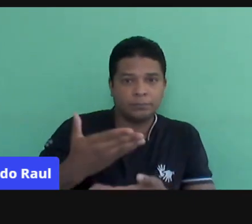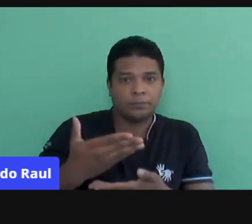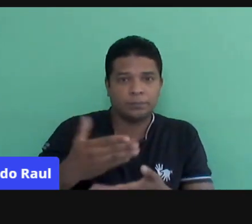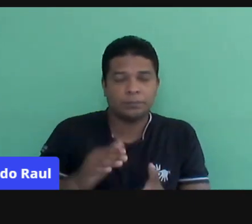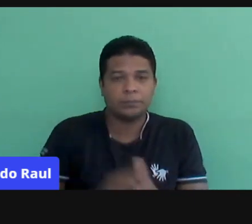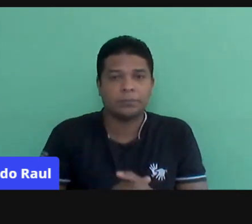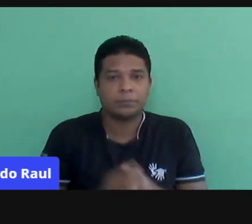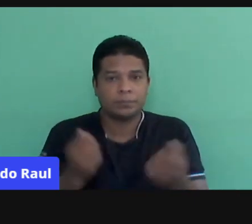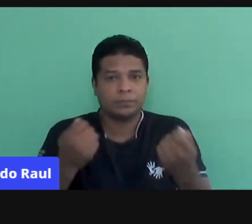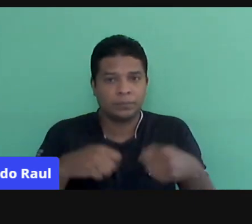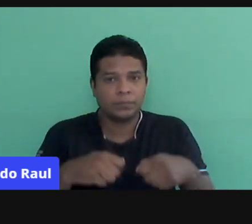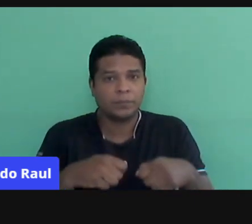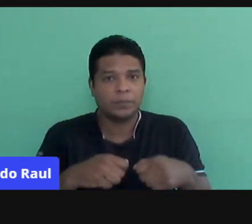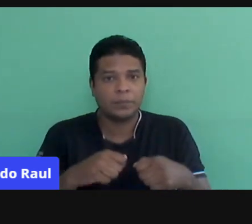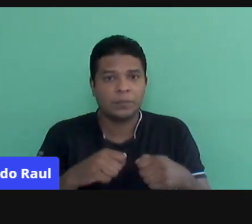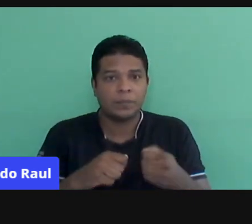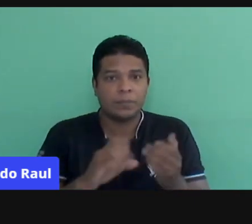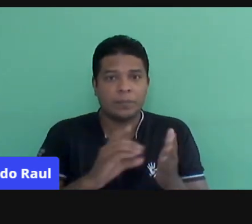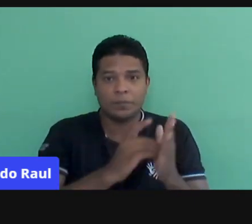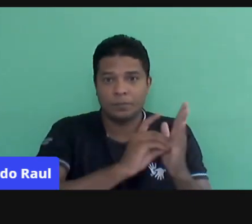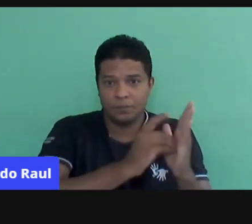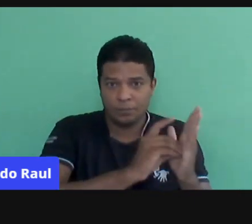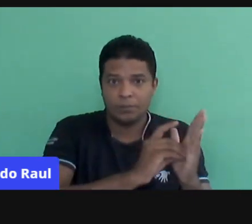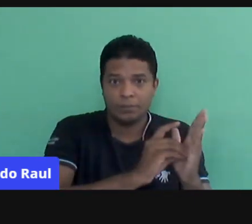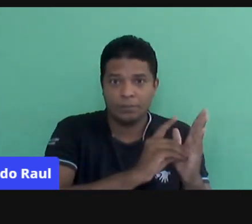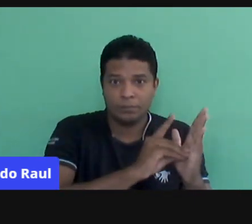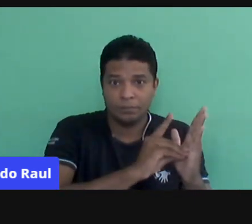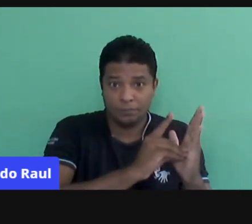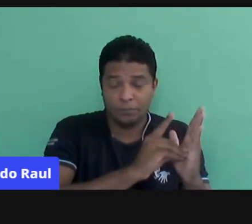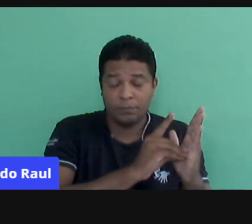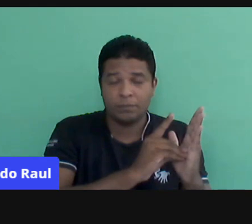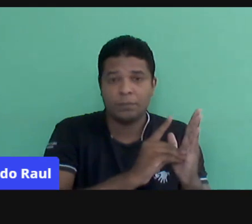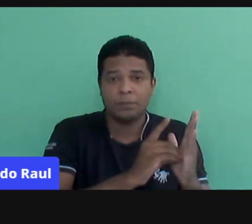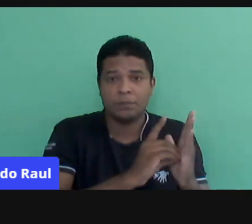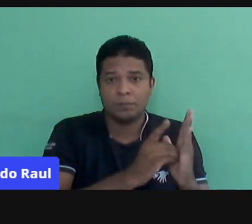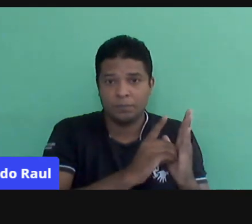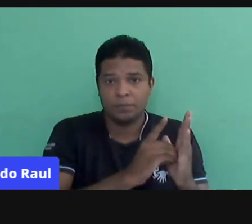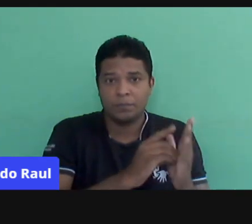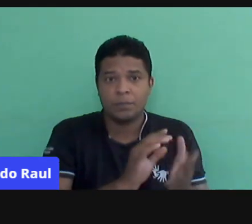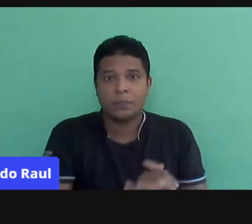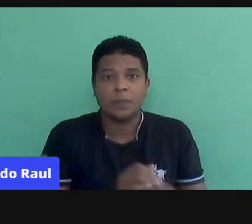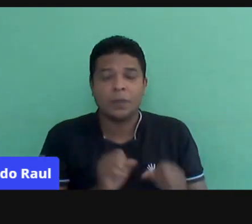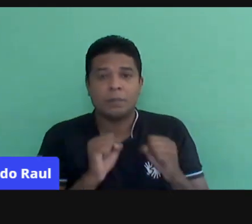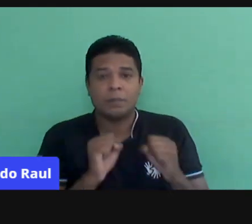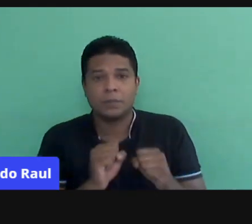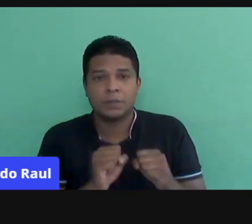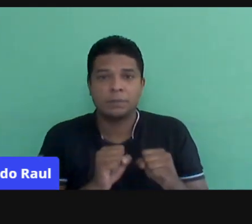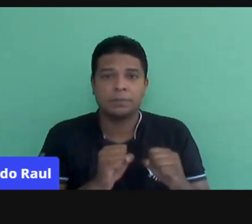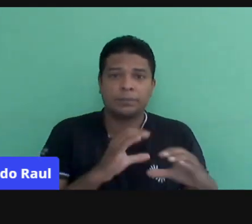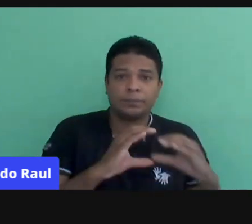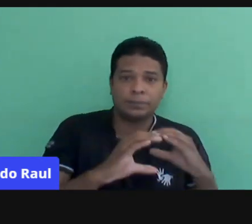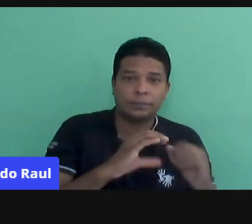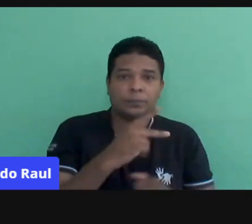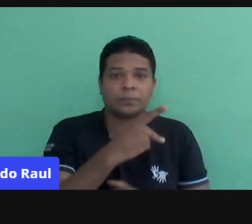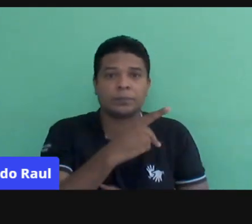possibilidades digitais nas funções nesse momento, né? Nós podemos fazer podcast, nós podemos